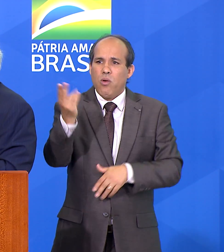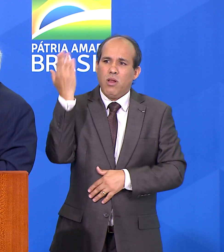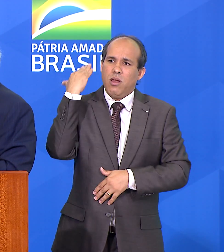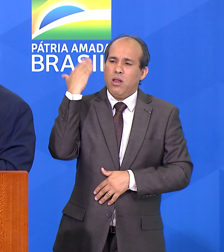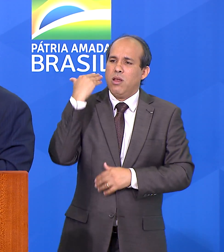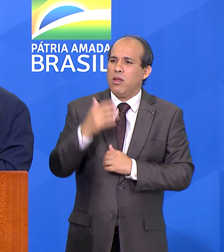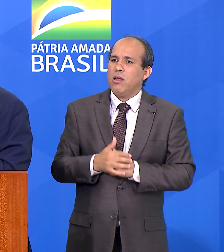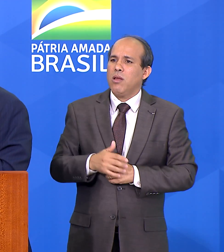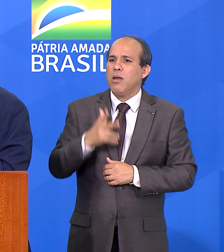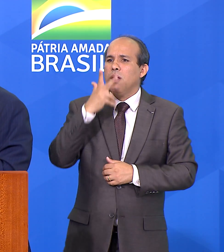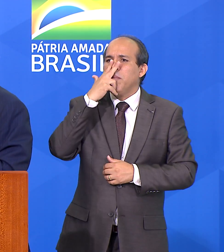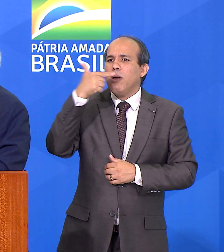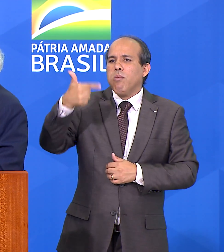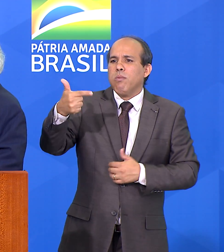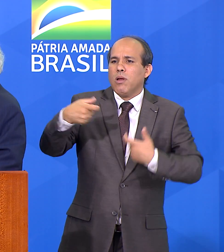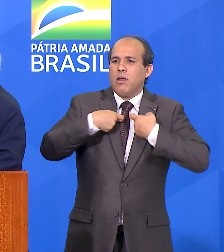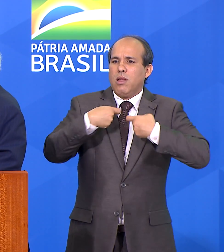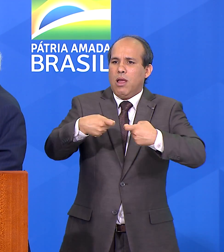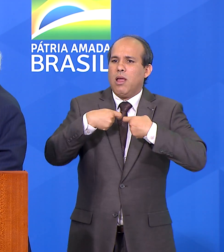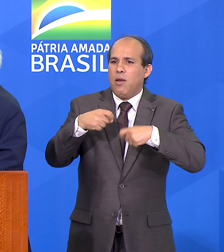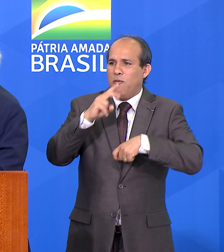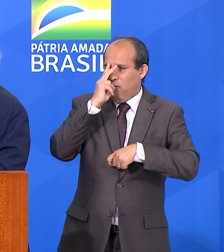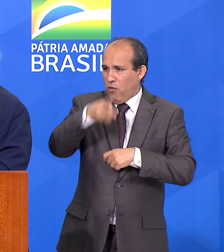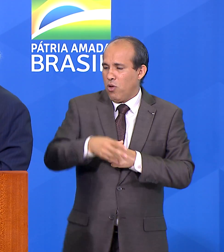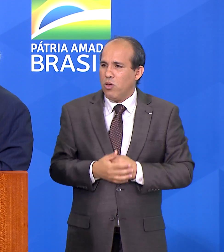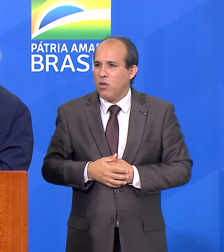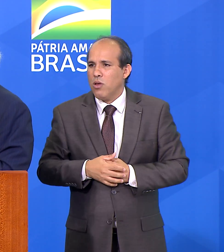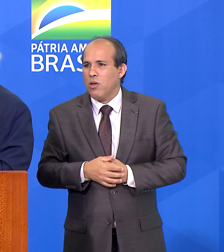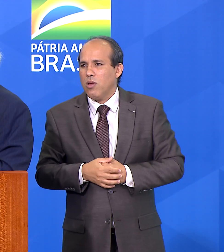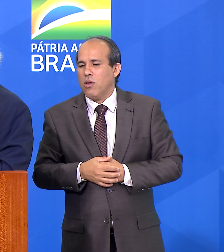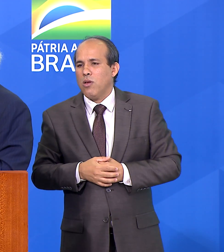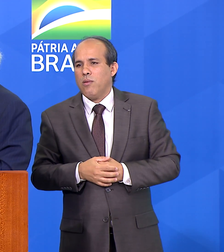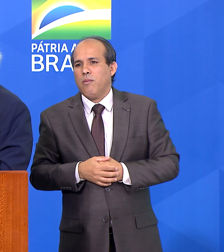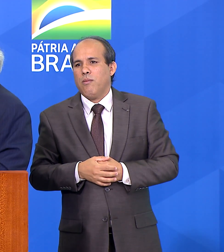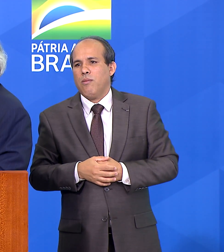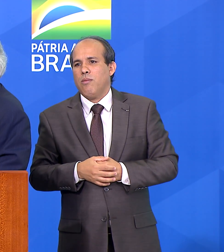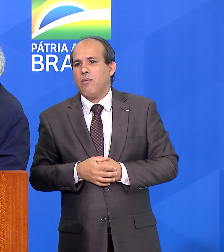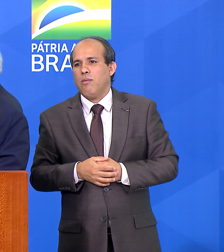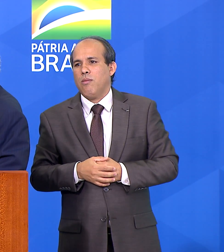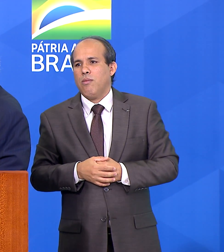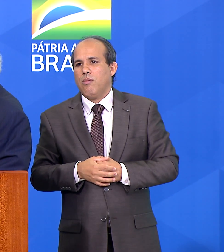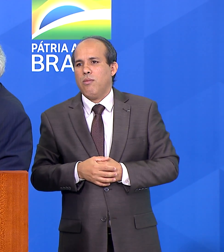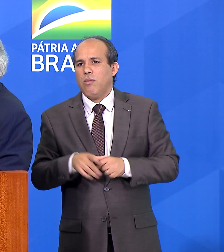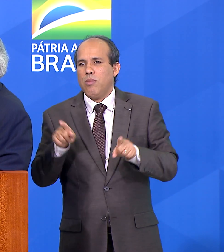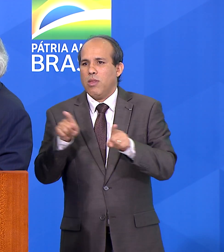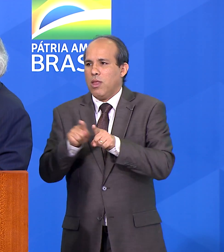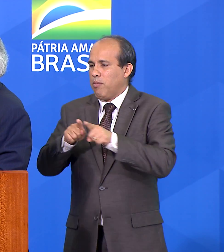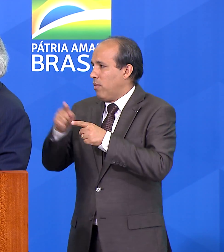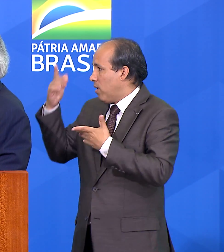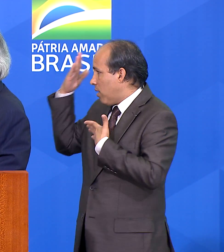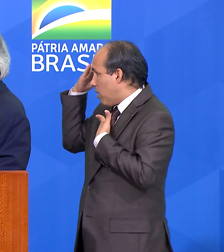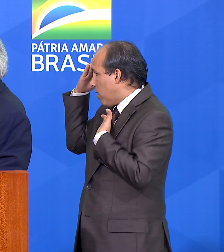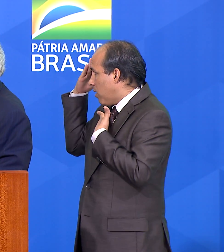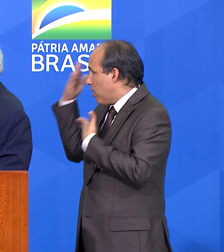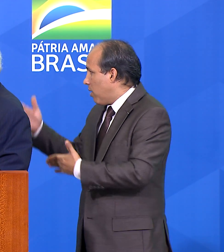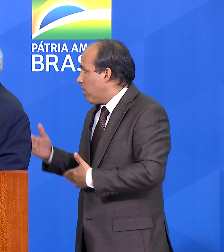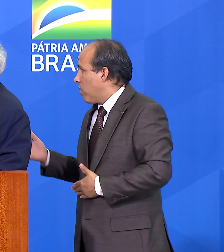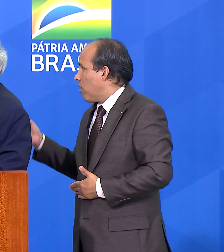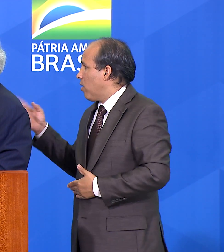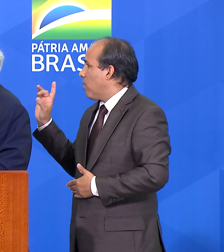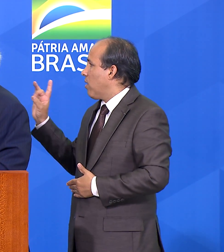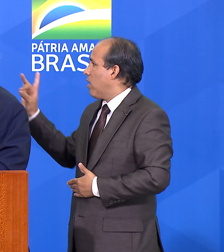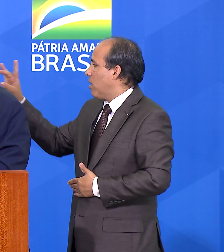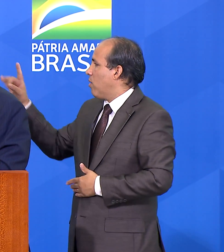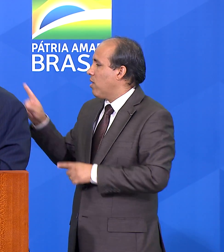uma segunda grande guerra que nos atinge. Quais as primeiras medidas? E aí eu agradeço ao nosso ministro Ciro também e ao nosso